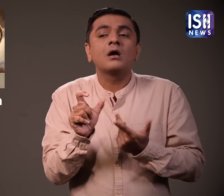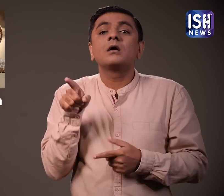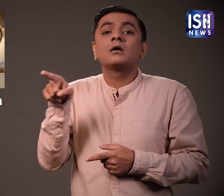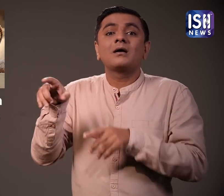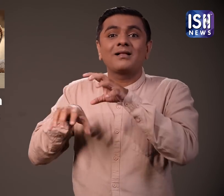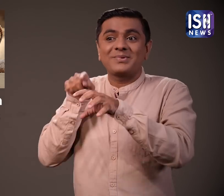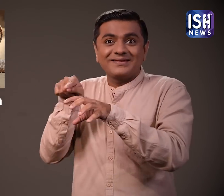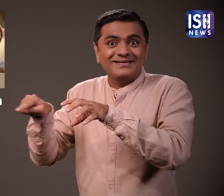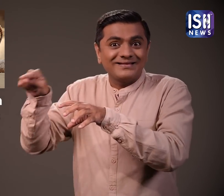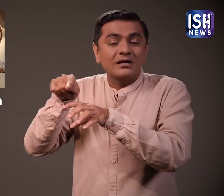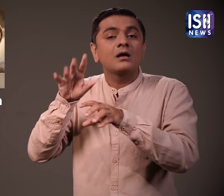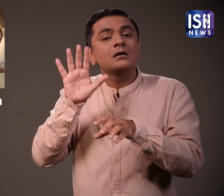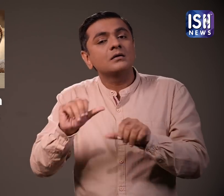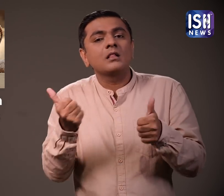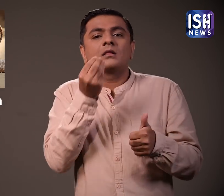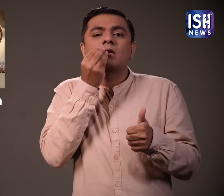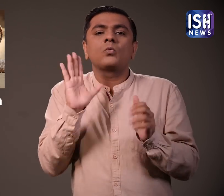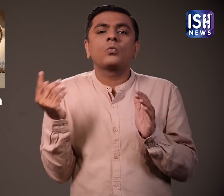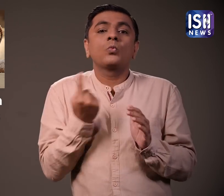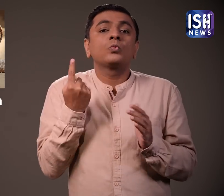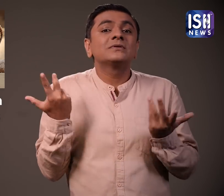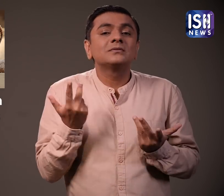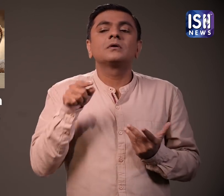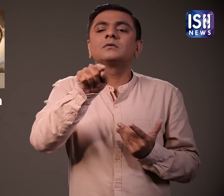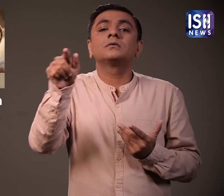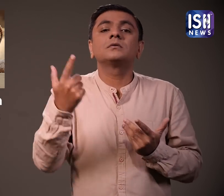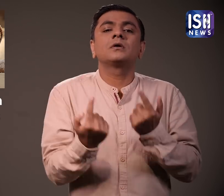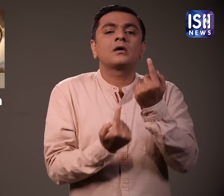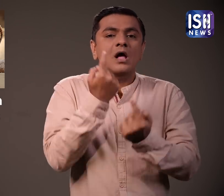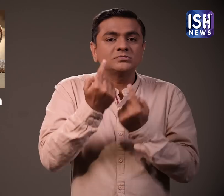ये जानवर केवल घास और पौदे खाते हैं